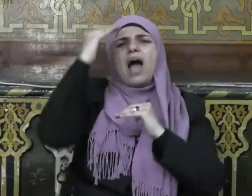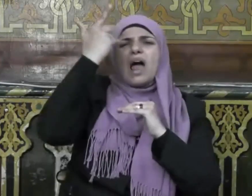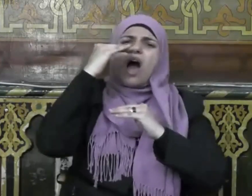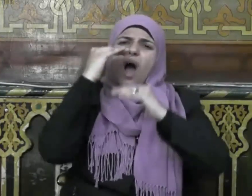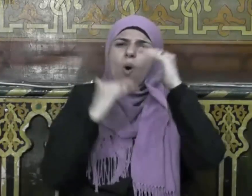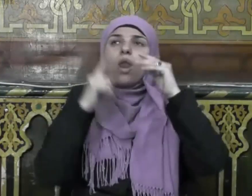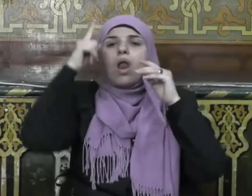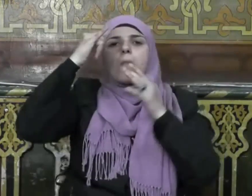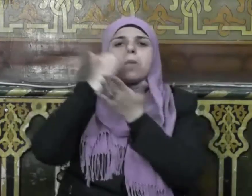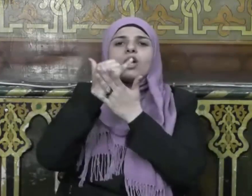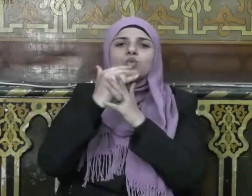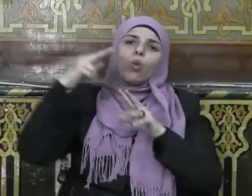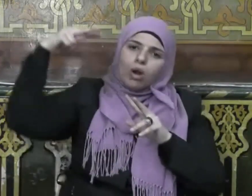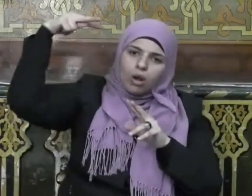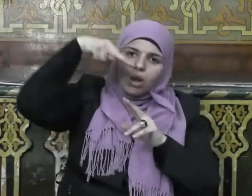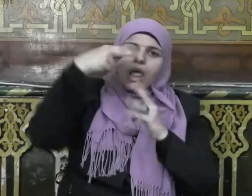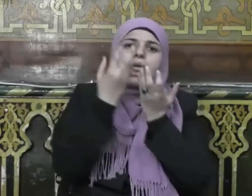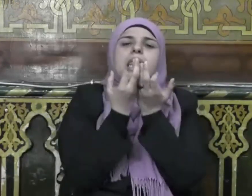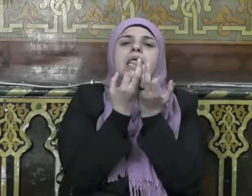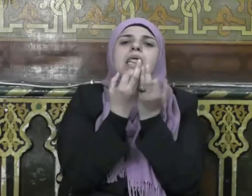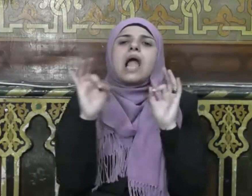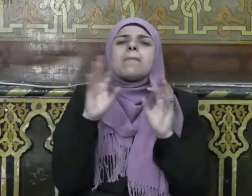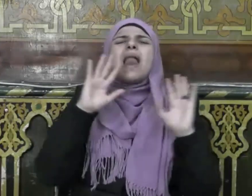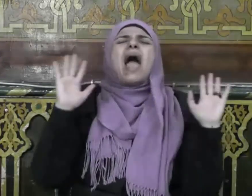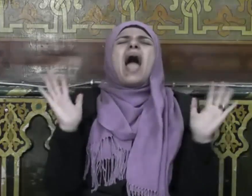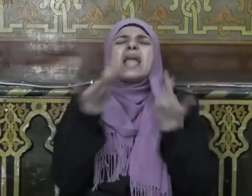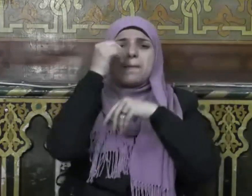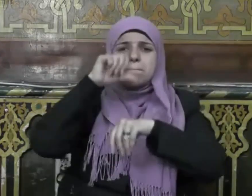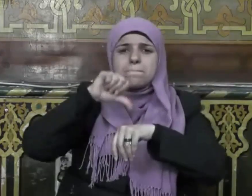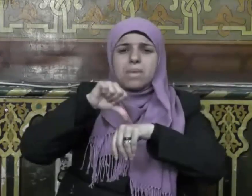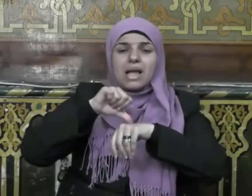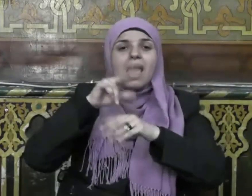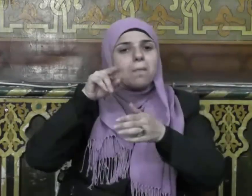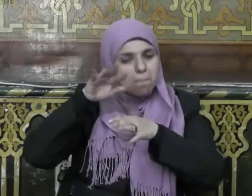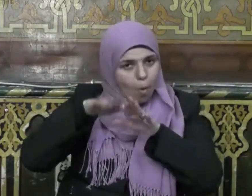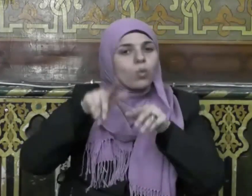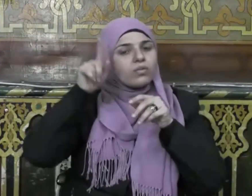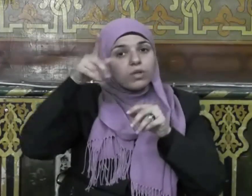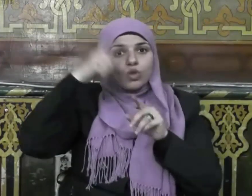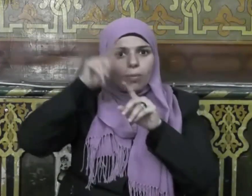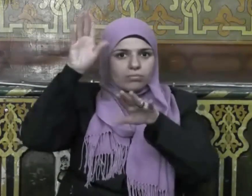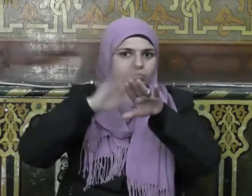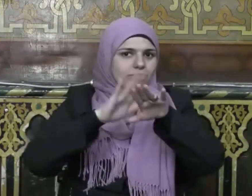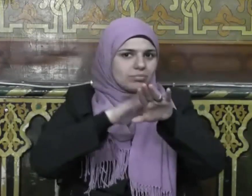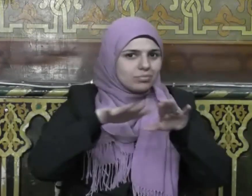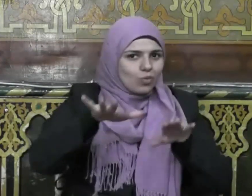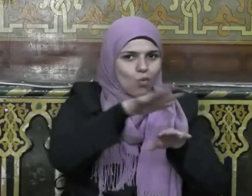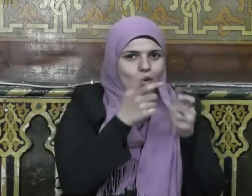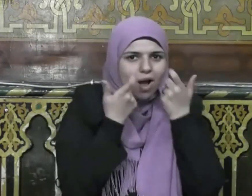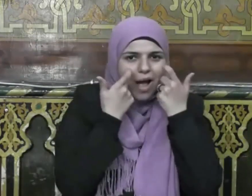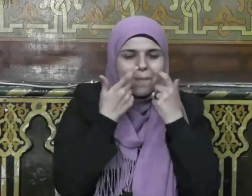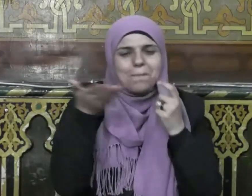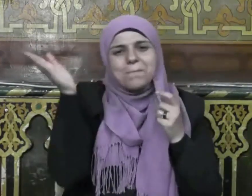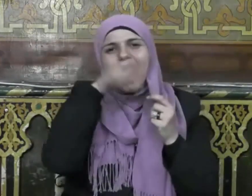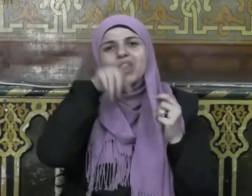أكثر إلا هو معهم أينما كانوا ثم ينبئهم بما عملوا يوم